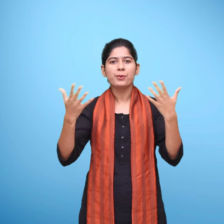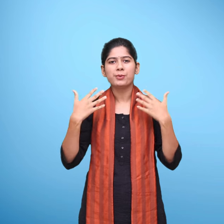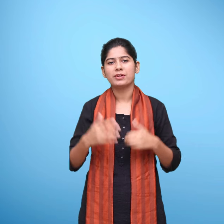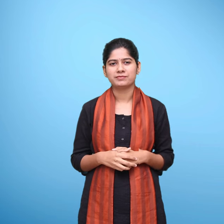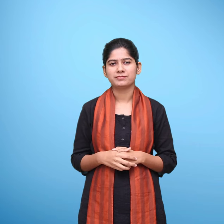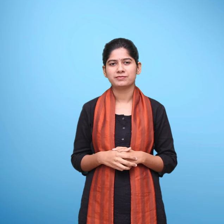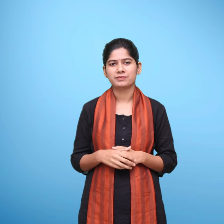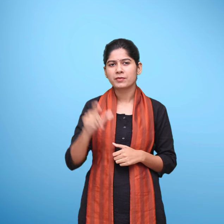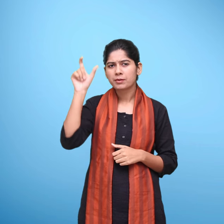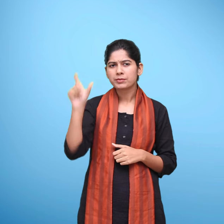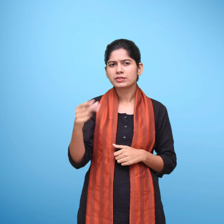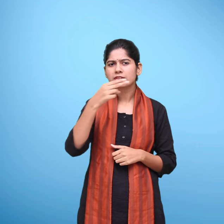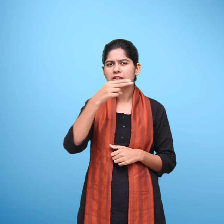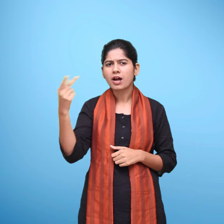अफसर मेर्ठी